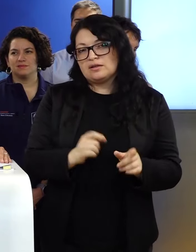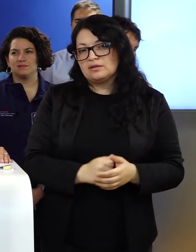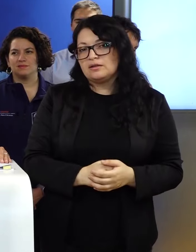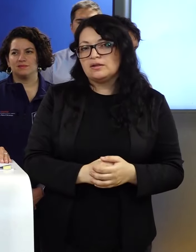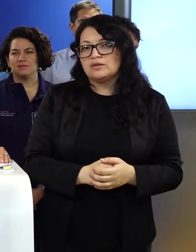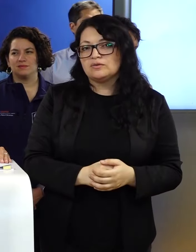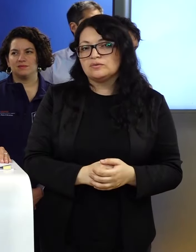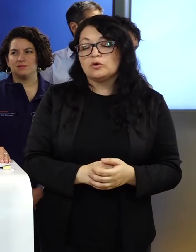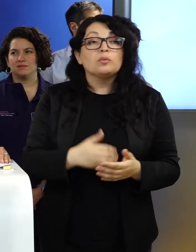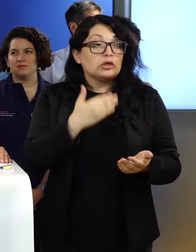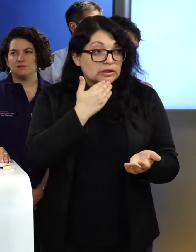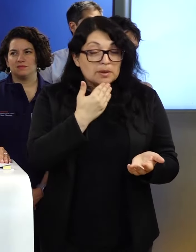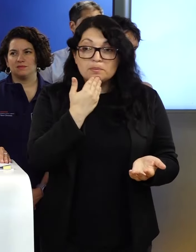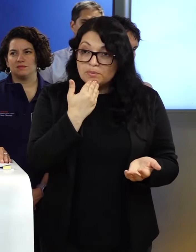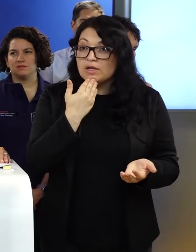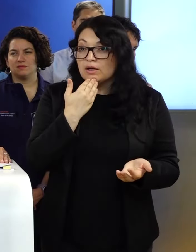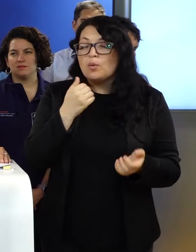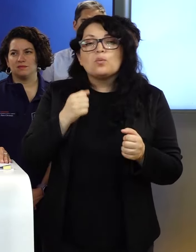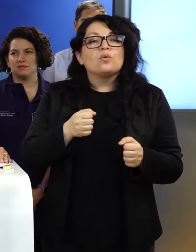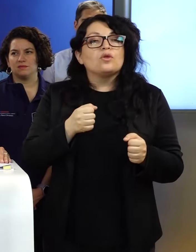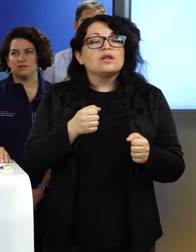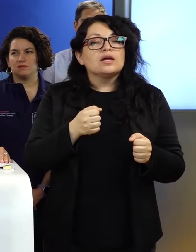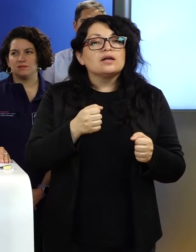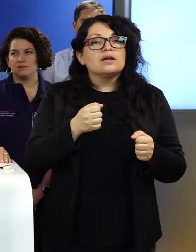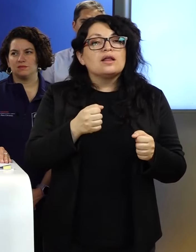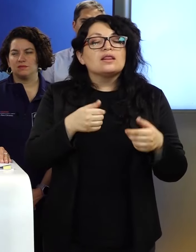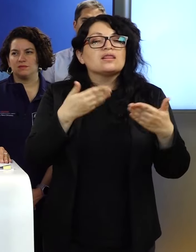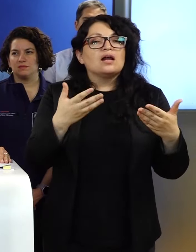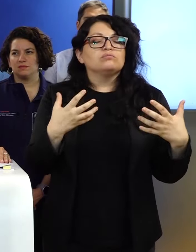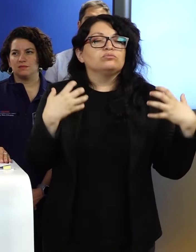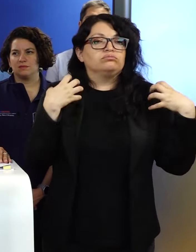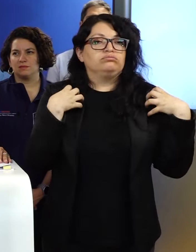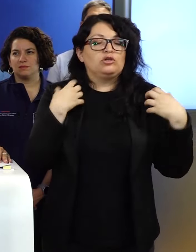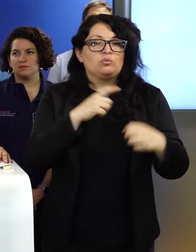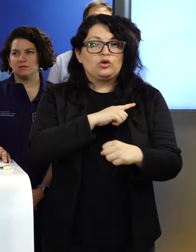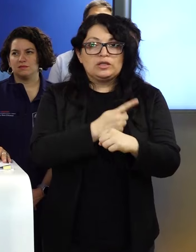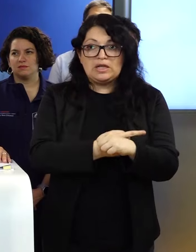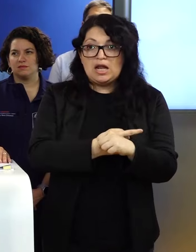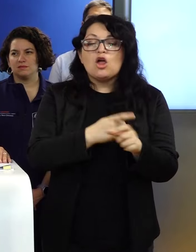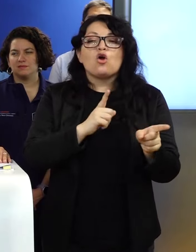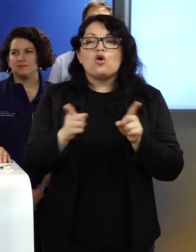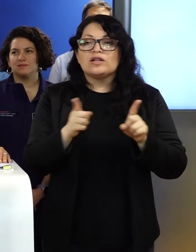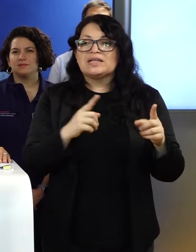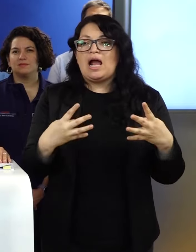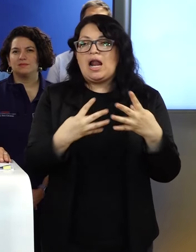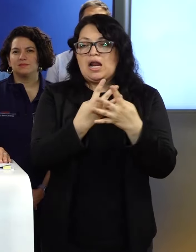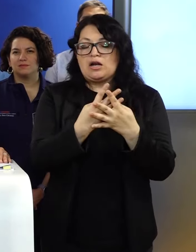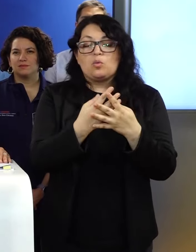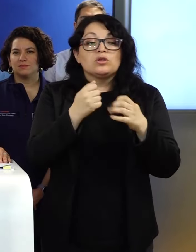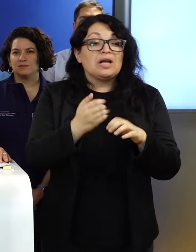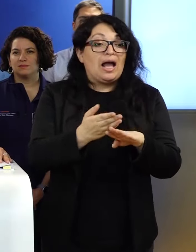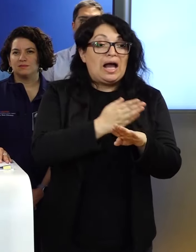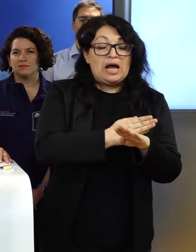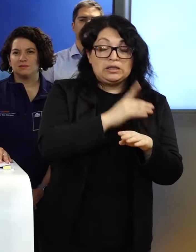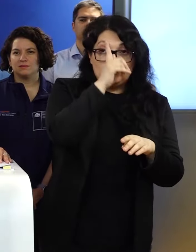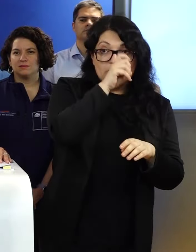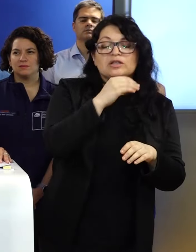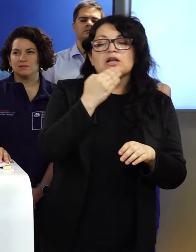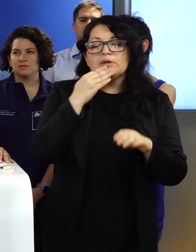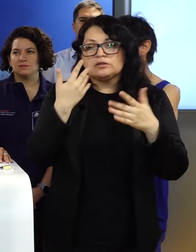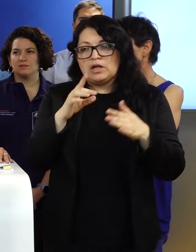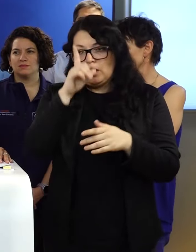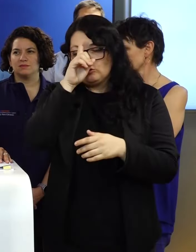además de dar las potestades para la coordinación de la red asistencial, tanto en lo que significa la atención prehospitalaria como